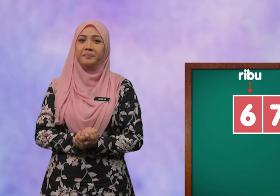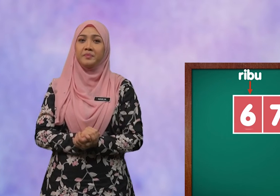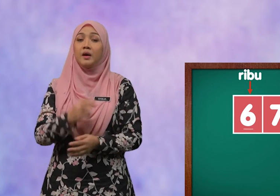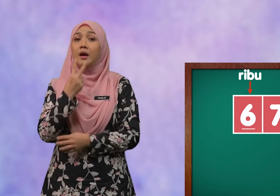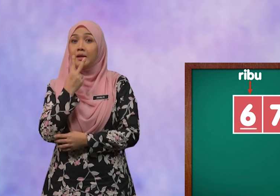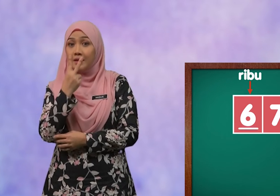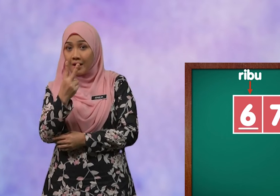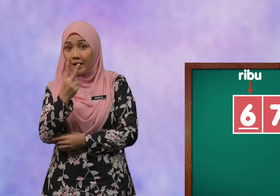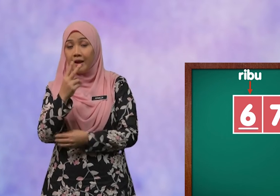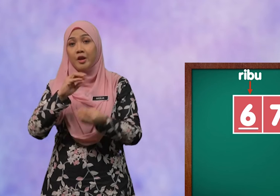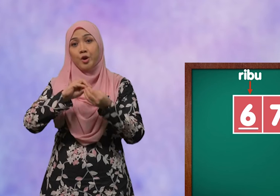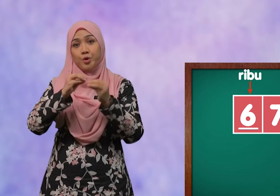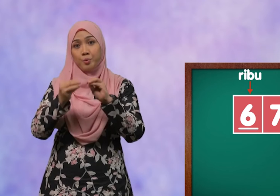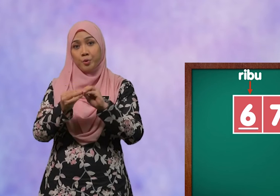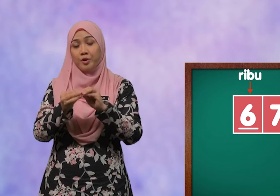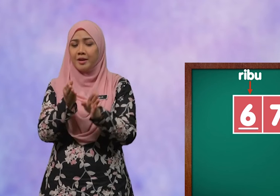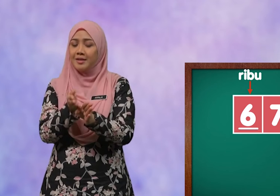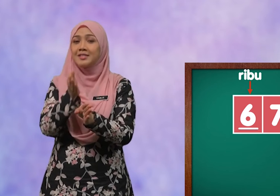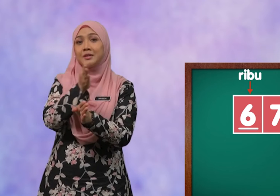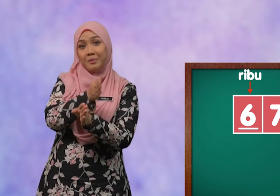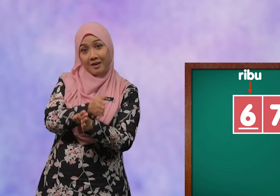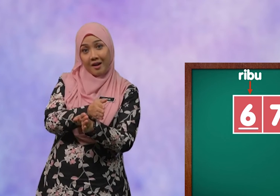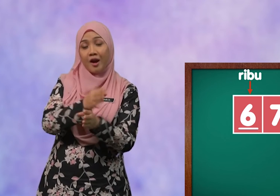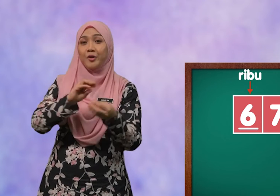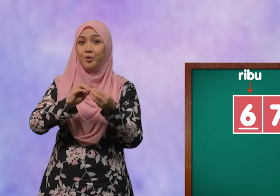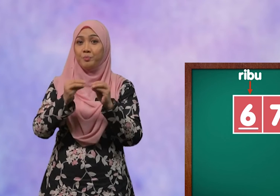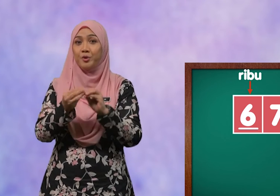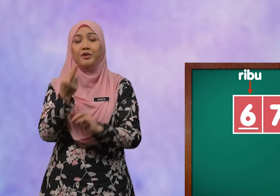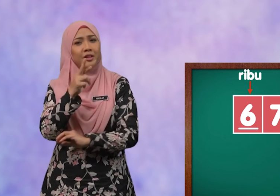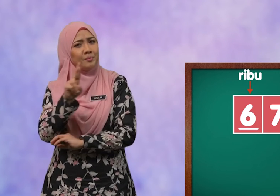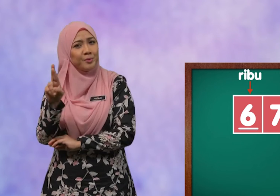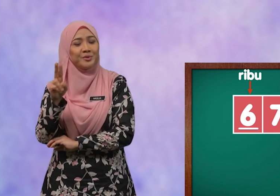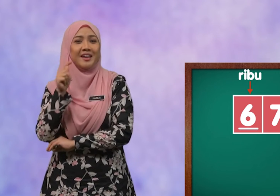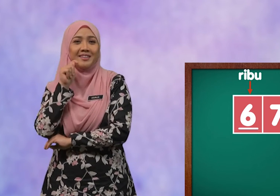Lihat nombor di sebelah nombor ribu tadi